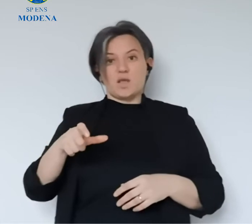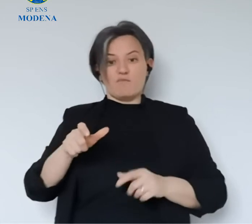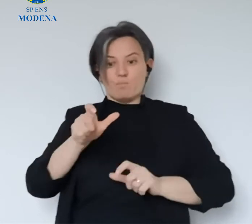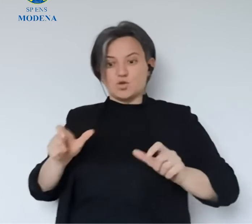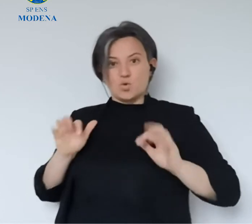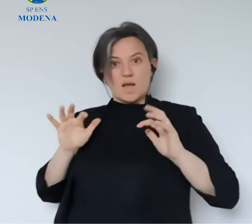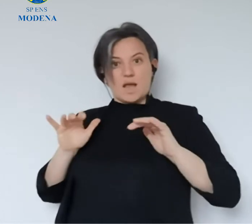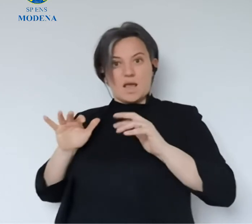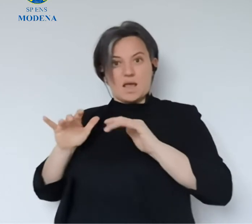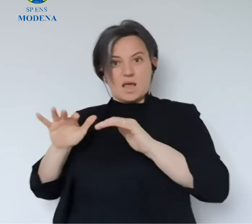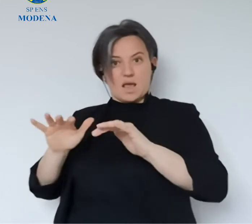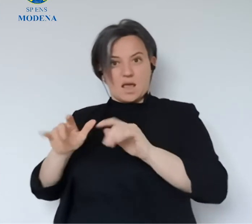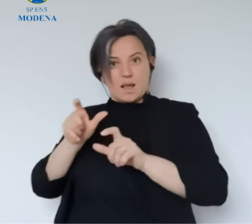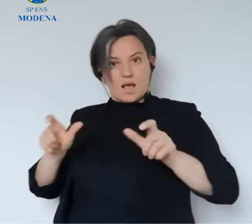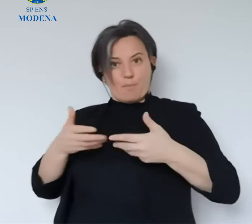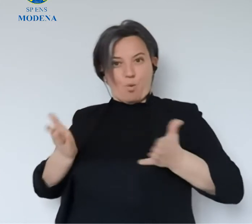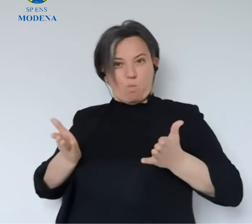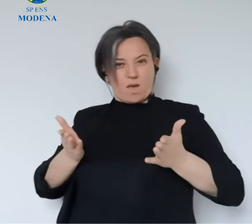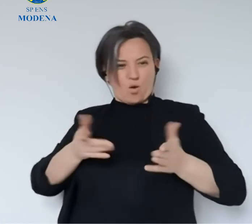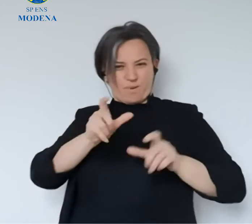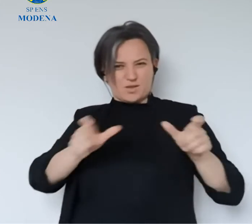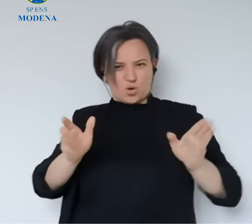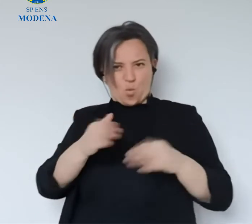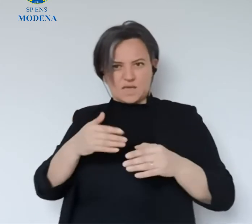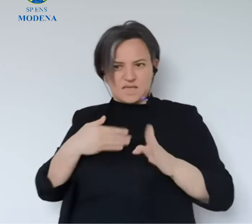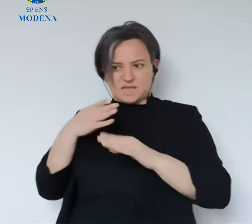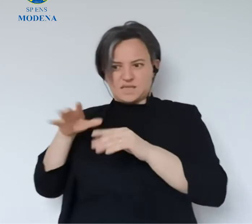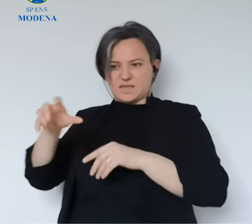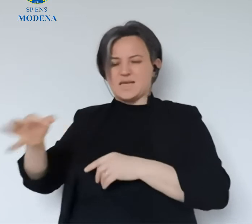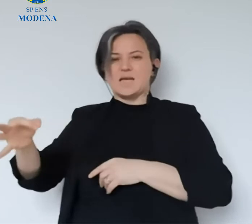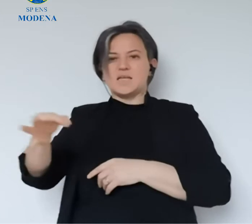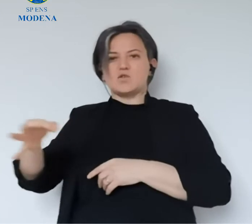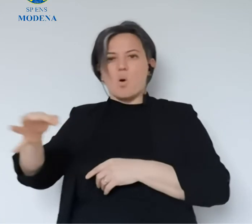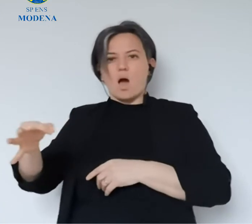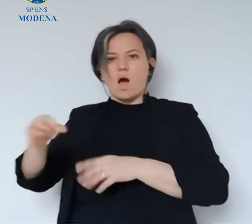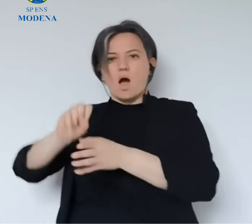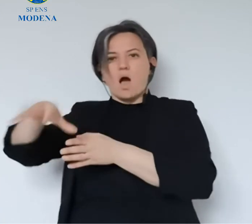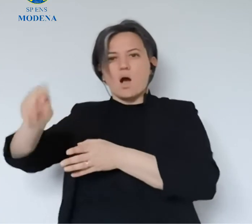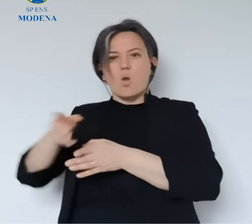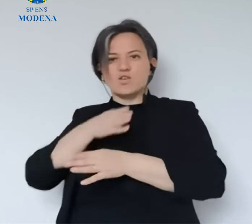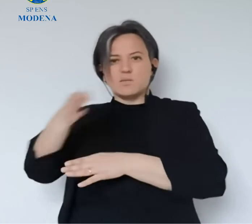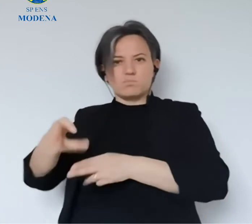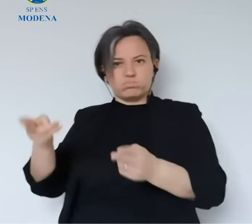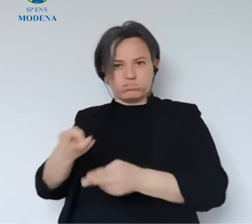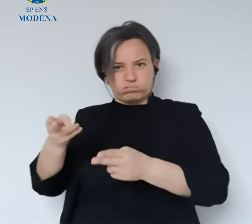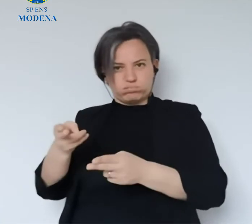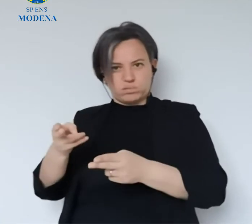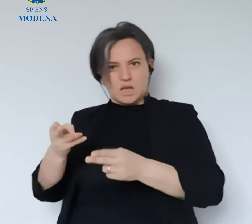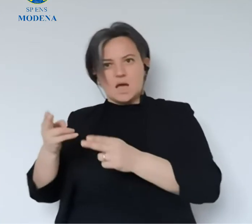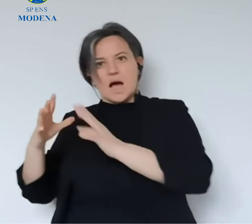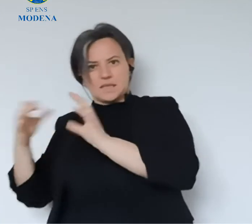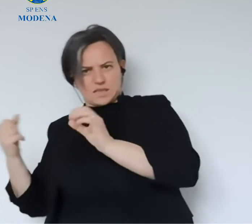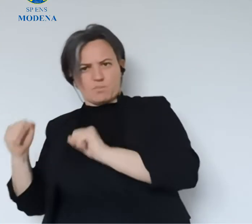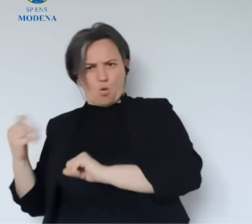stata una sospensione per questo periodo in virtù anche della chiusura al pubblico, non alle aziende, ma pubblico delle isole